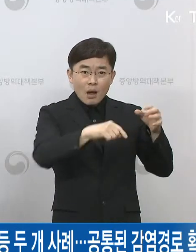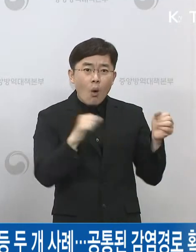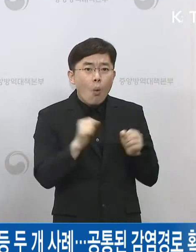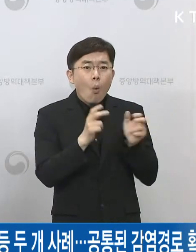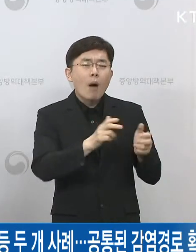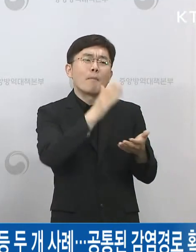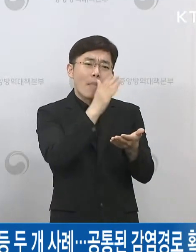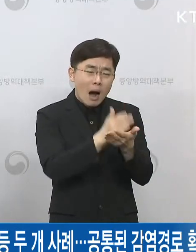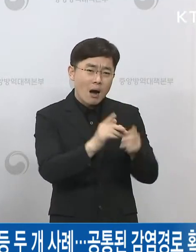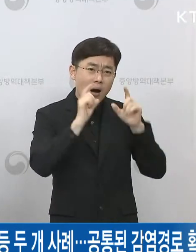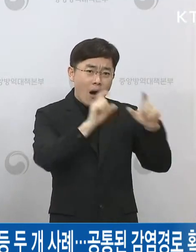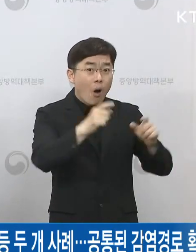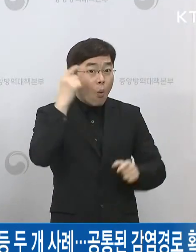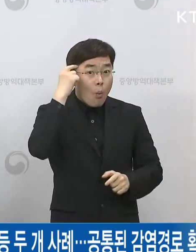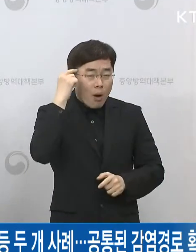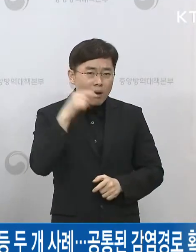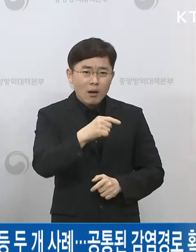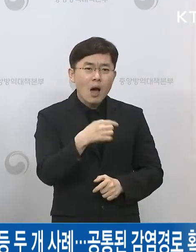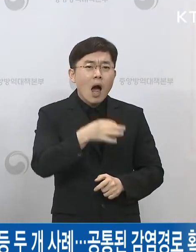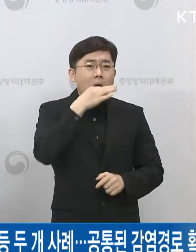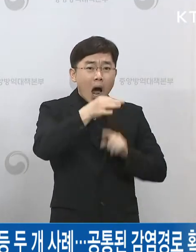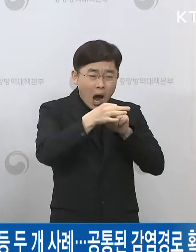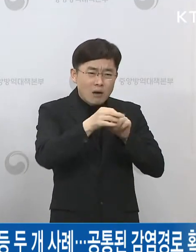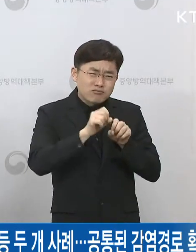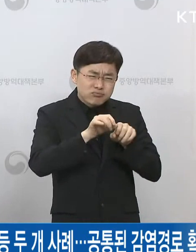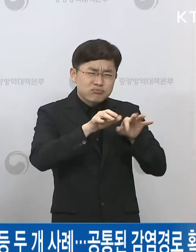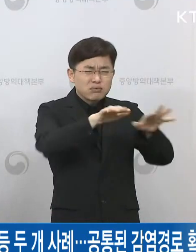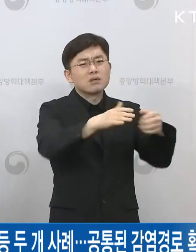자료를 권고했었거든요. 어떻게 보시는지 궁금합니다.